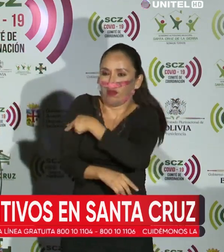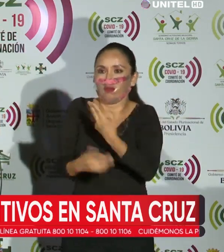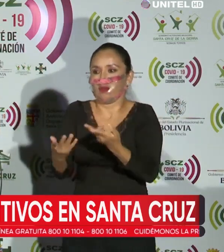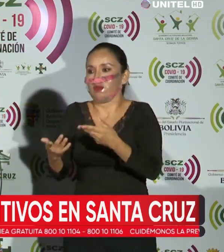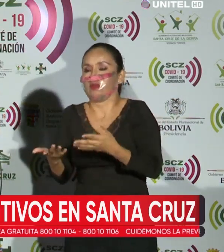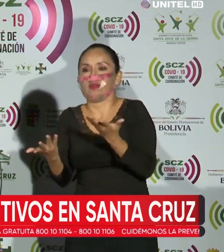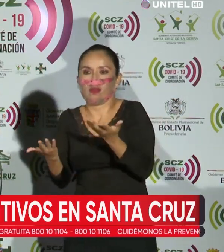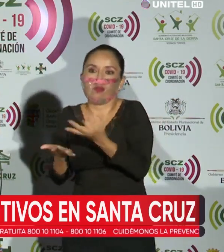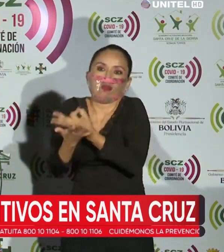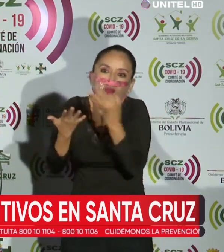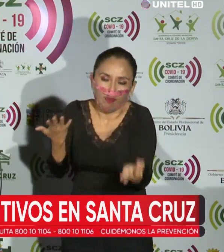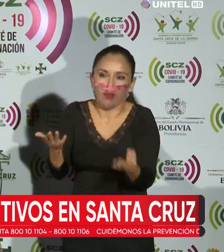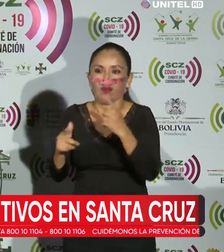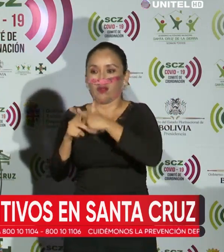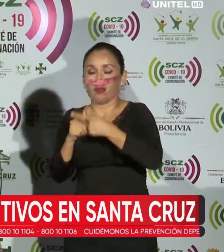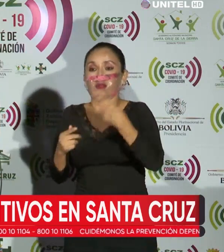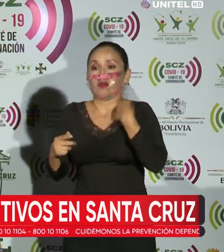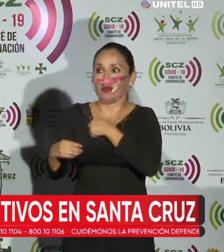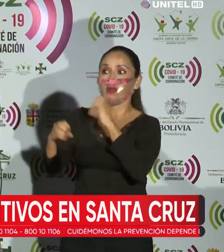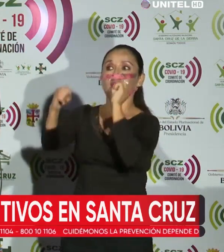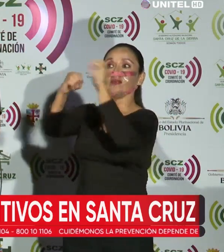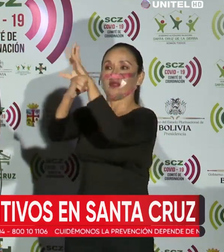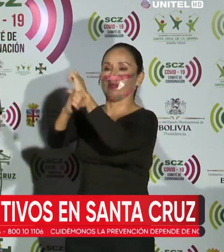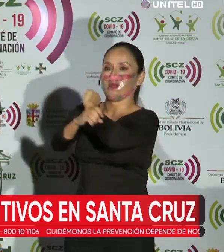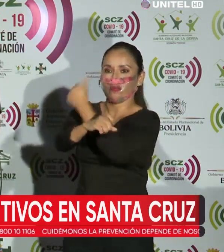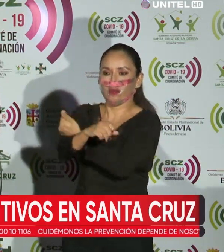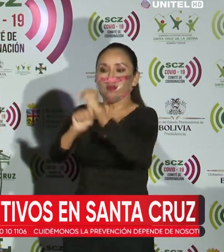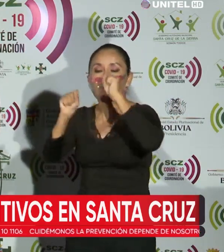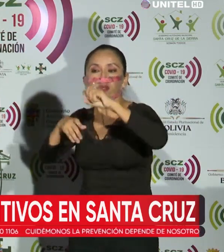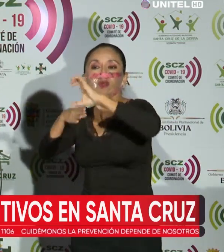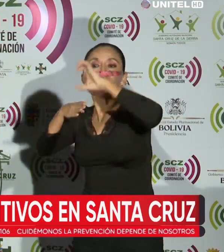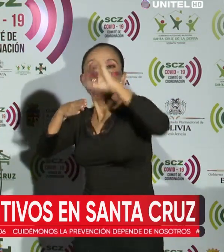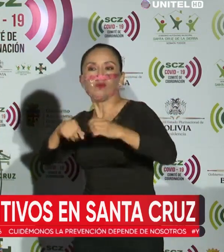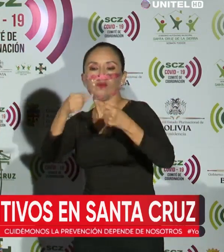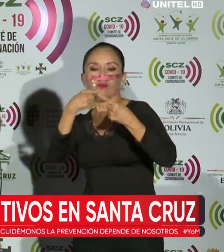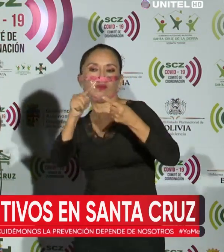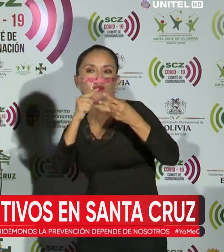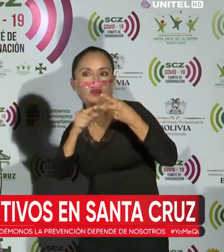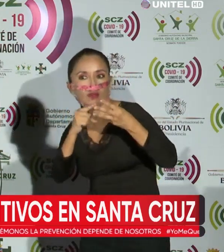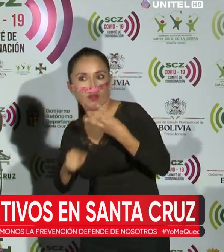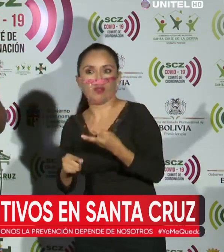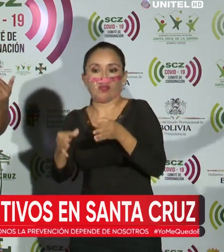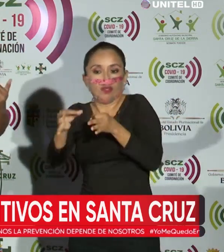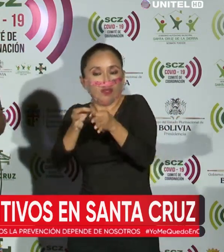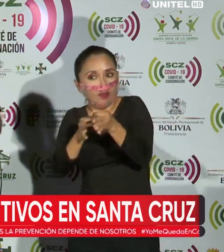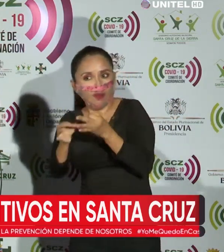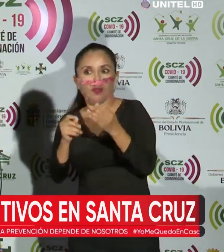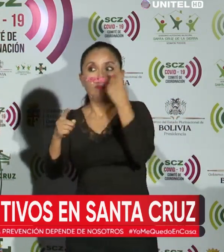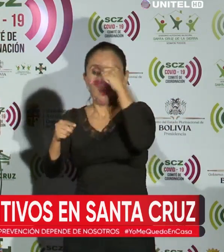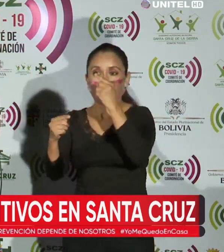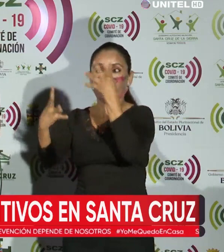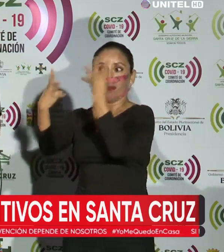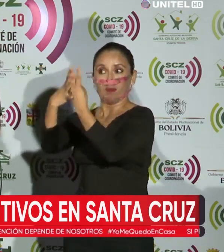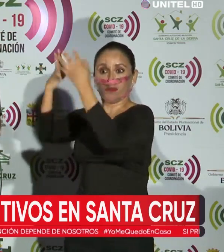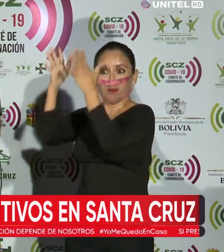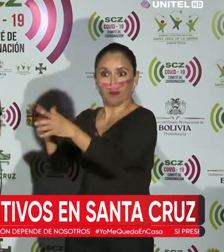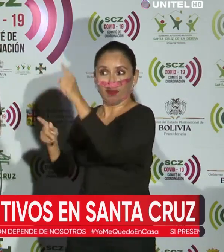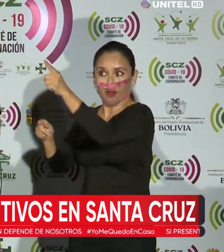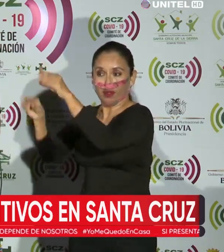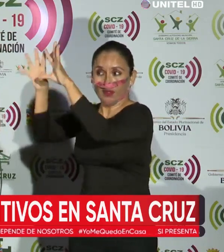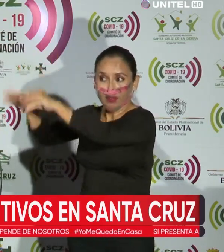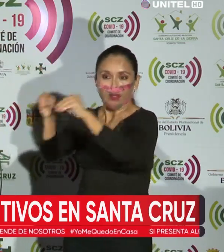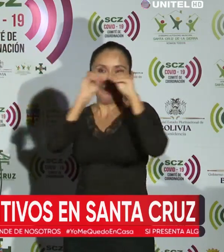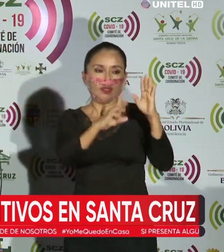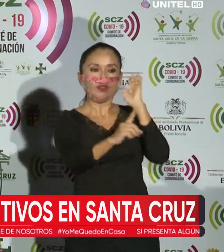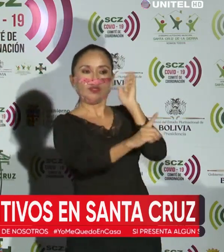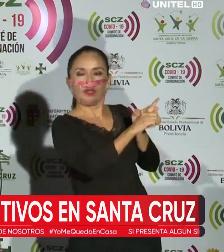reiterando a las autoridades penitenciarias de que puedan cumplir ese protocolo establecido para que los presos salgan directamente al hospital que los va